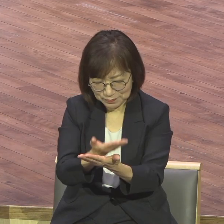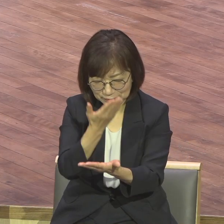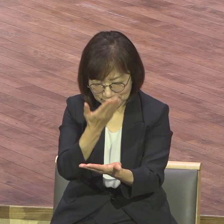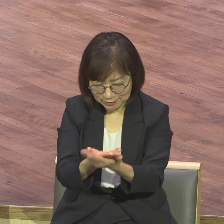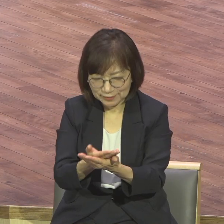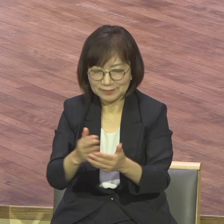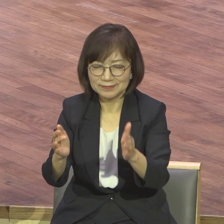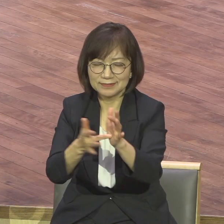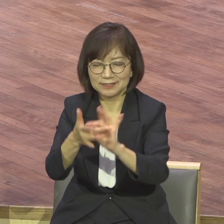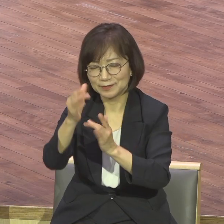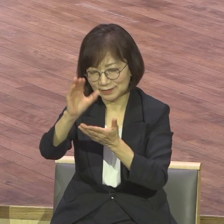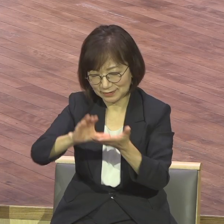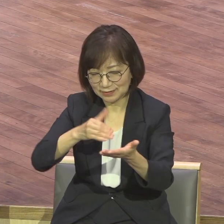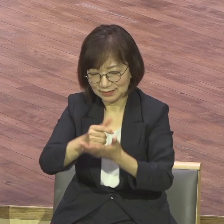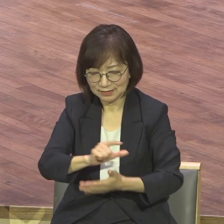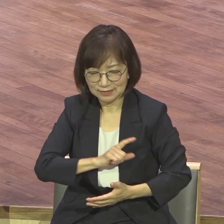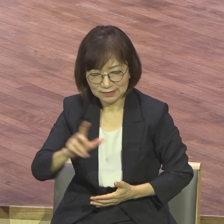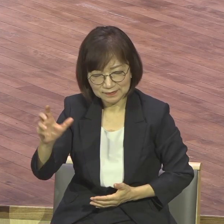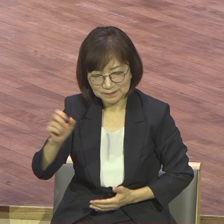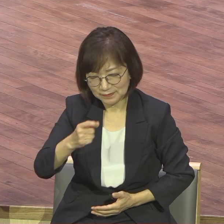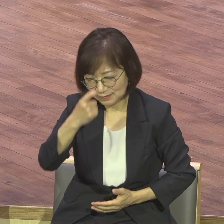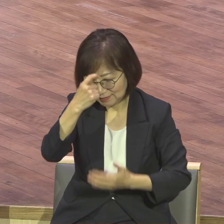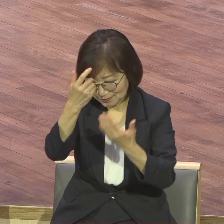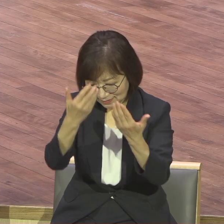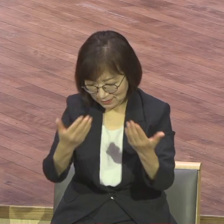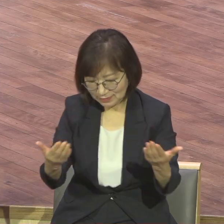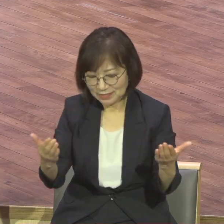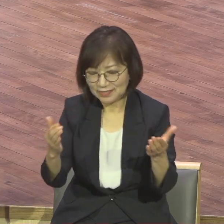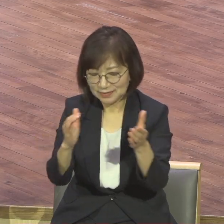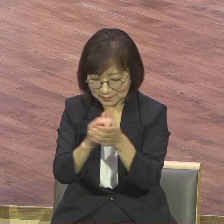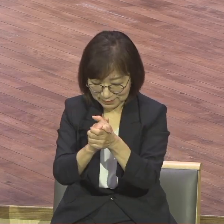예수의 손 받들어 기도합니다 아멘 아멘